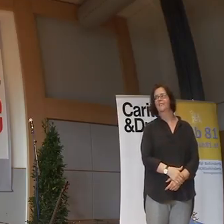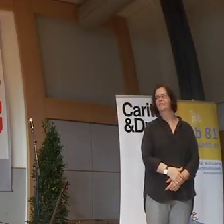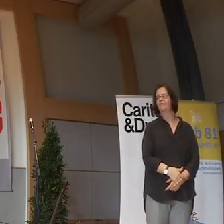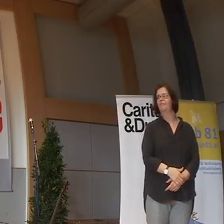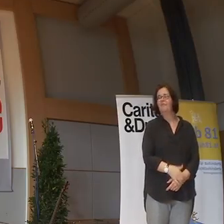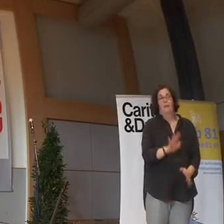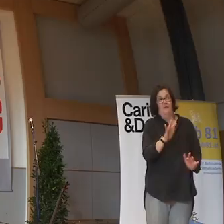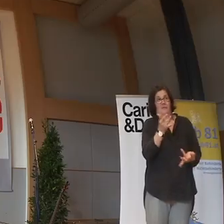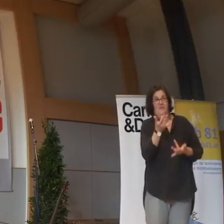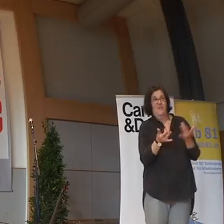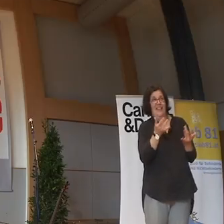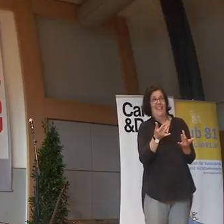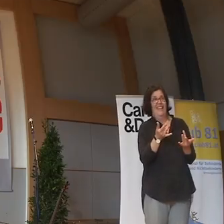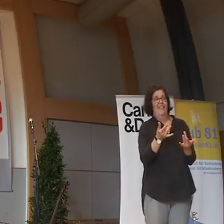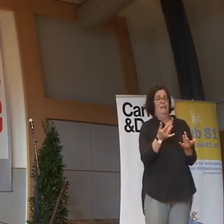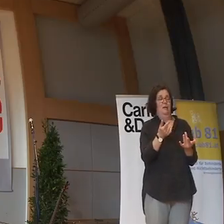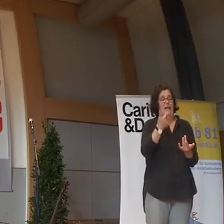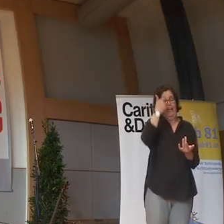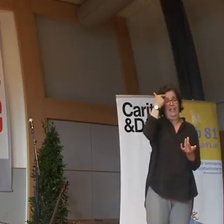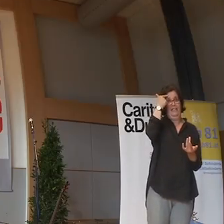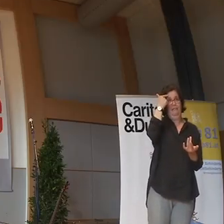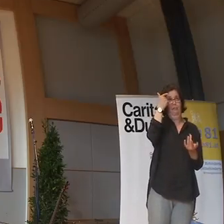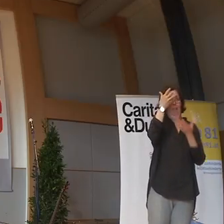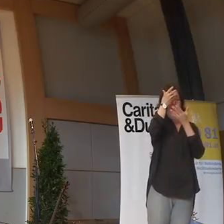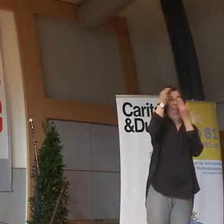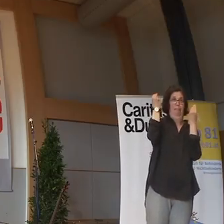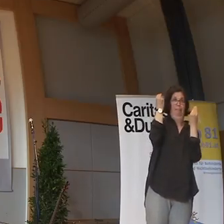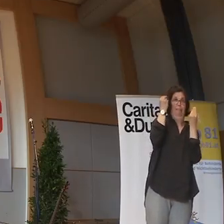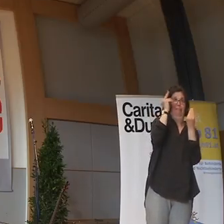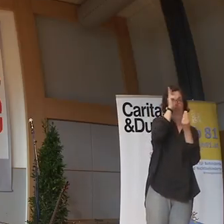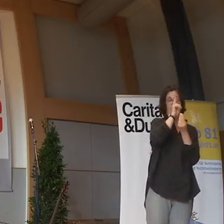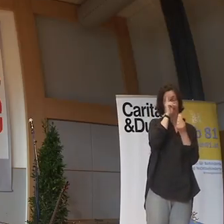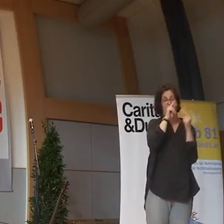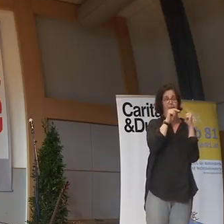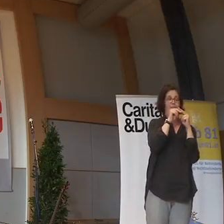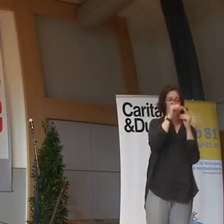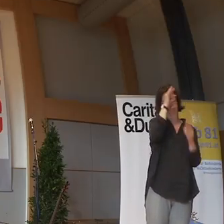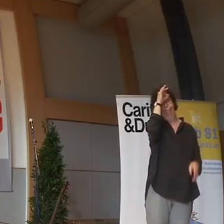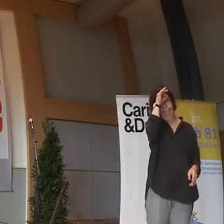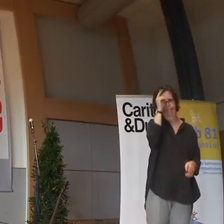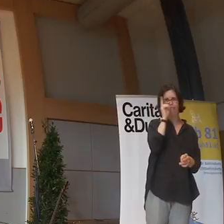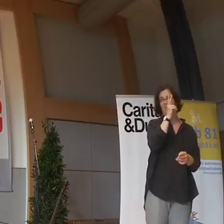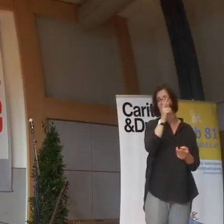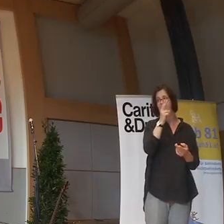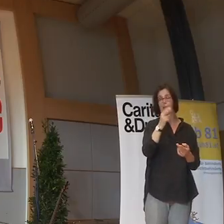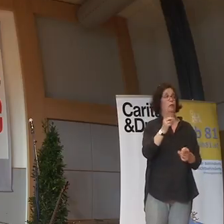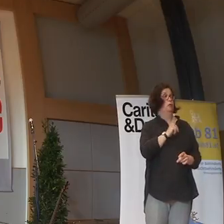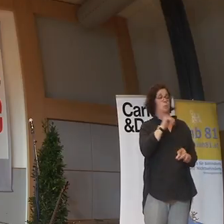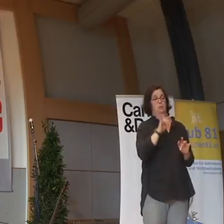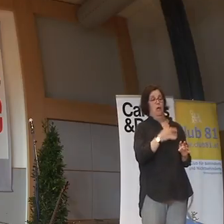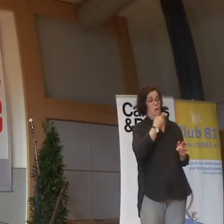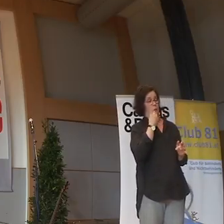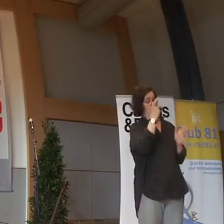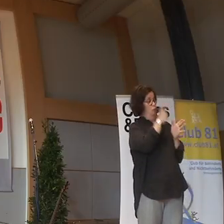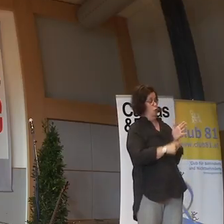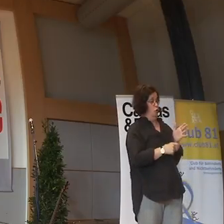Aber vielleicht kann ich mich auch nicht erinnern. Kann ich auch sein. Ich glaube nicht, ich habe keinen Führerschein, also können wir keinen